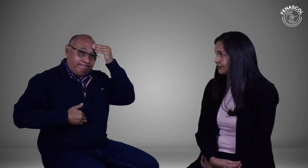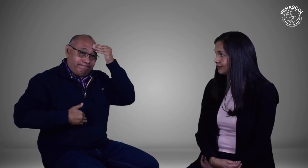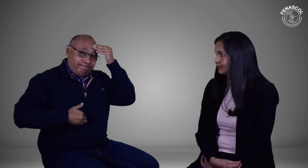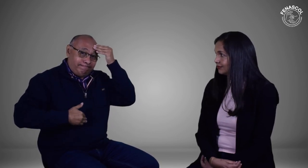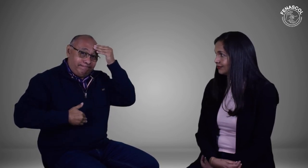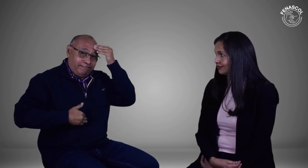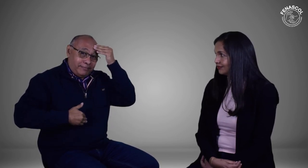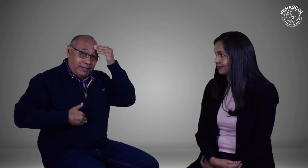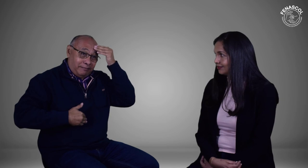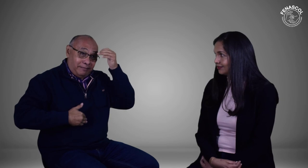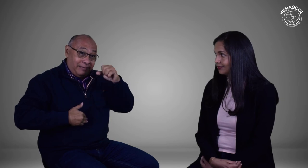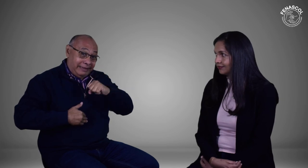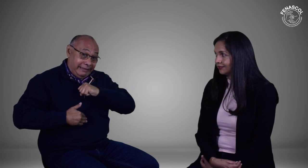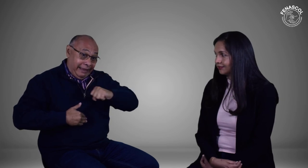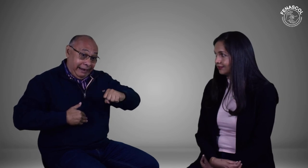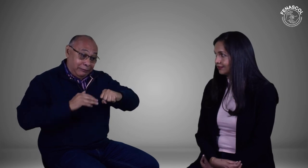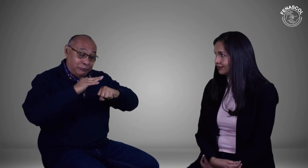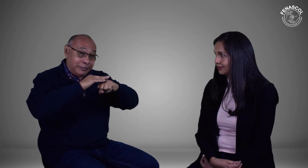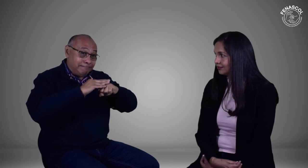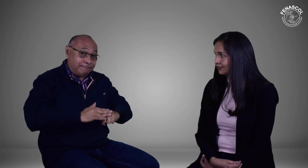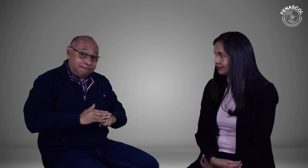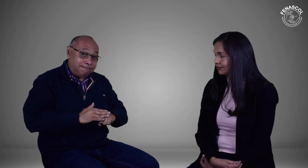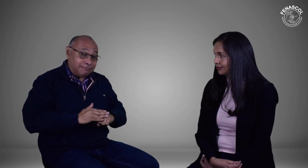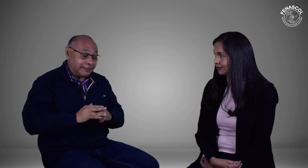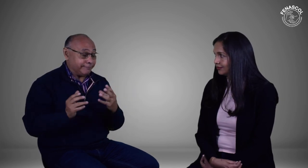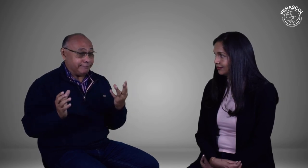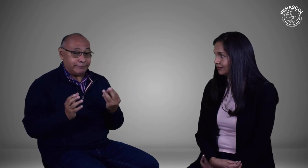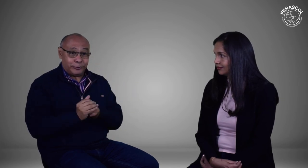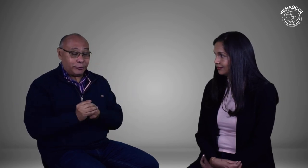Sin derechos no hay inclusión.